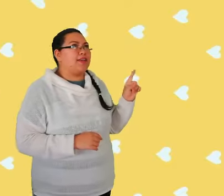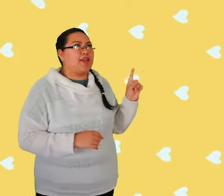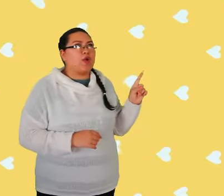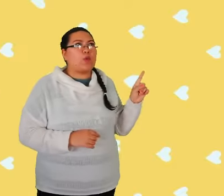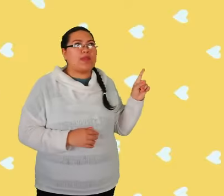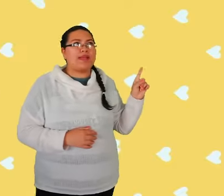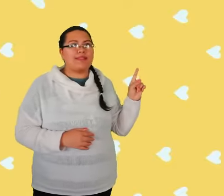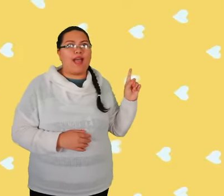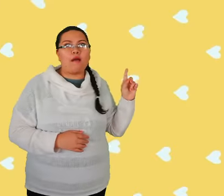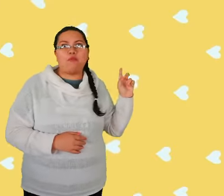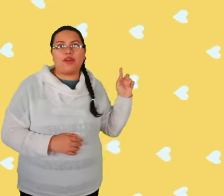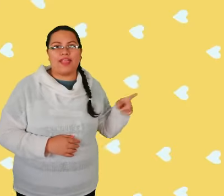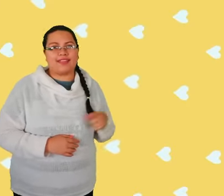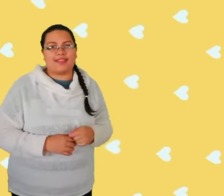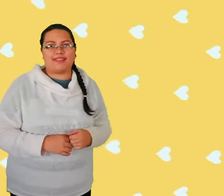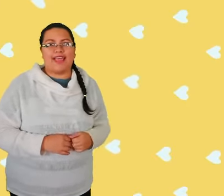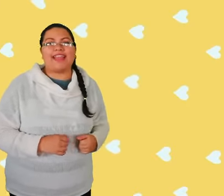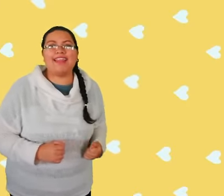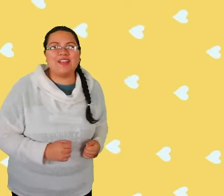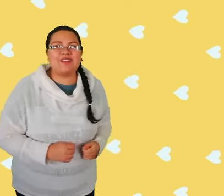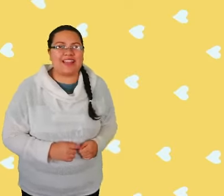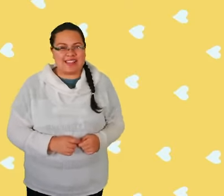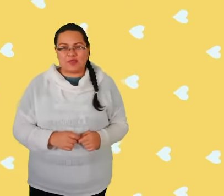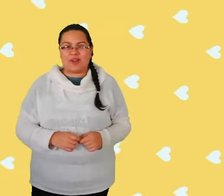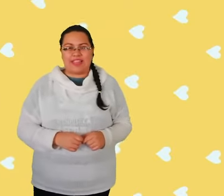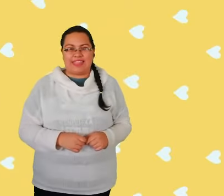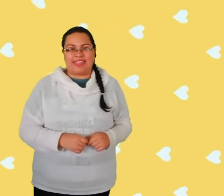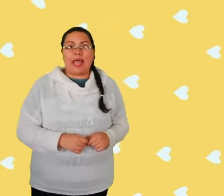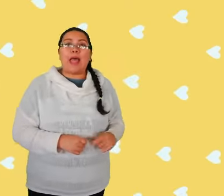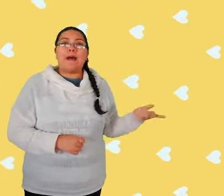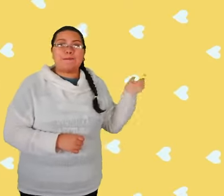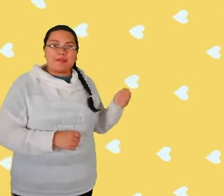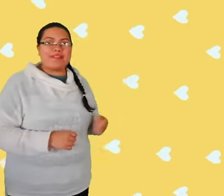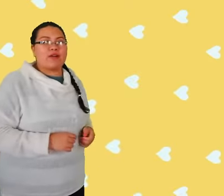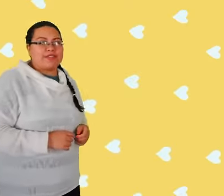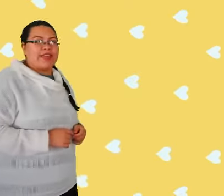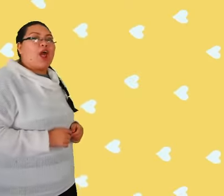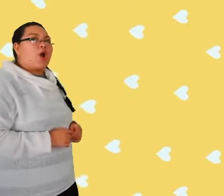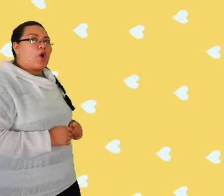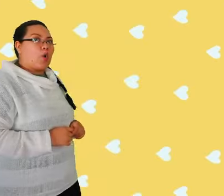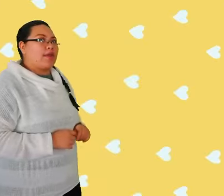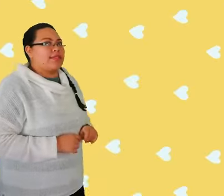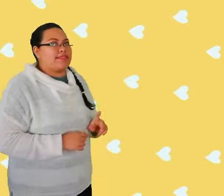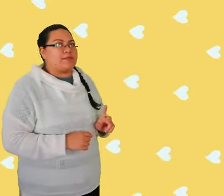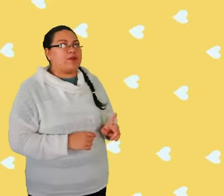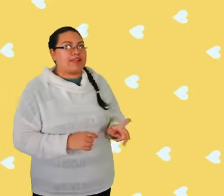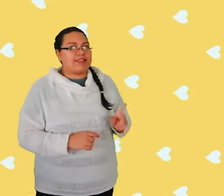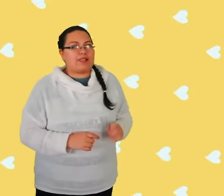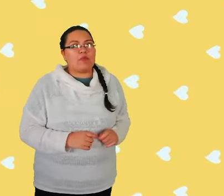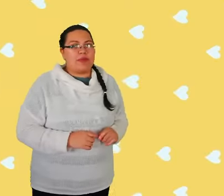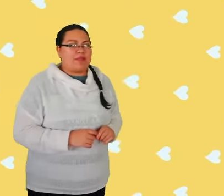en unas hamburguesas. ¿A quién le gustan las hamburguesas? Vamos a contar cuántas hamburguesas compré.